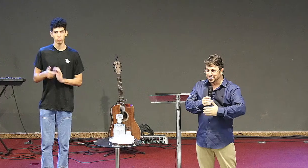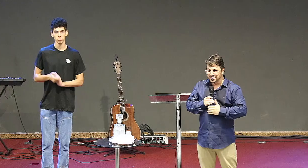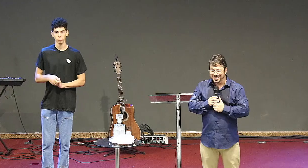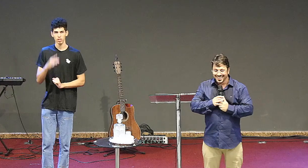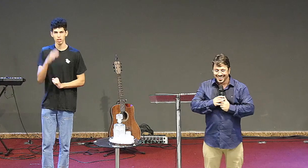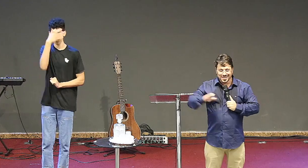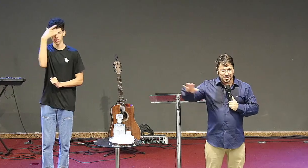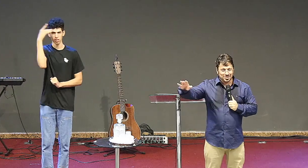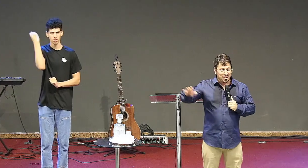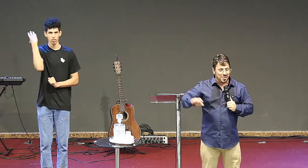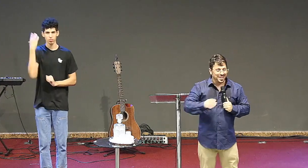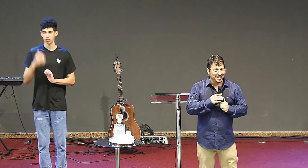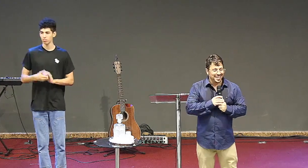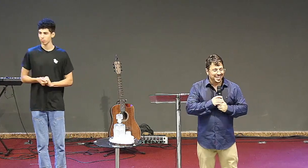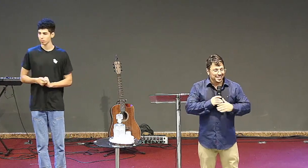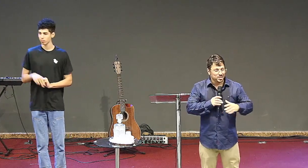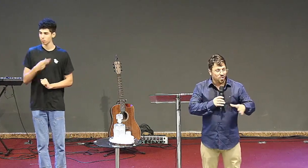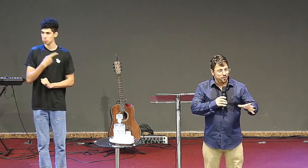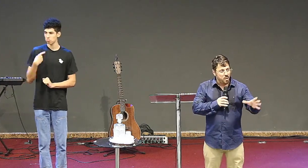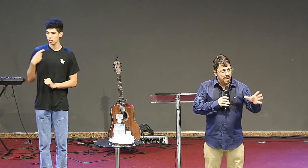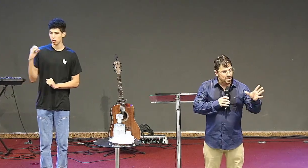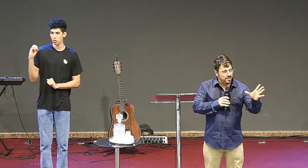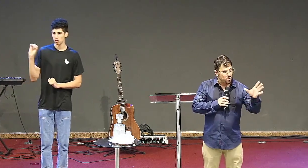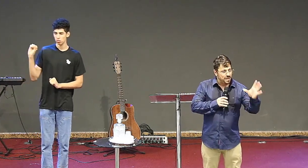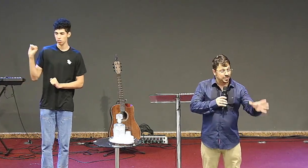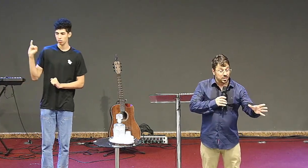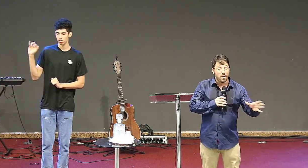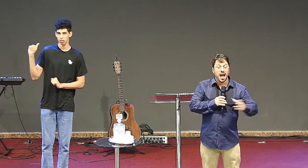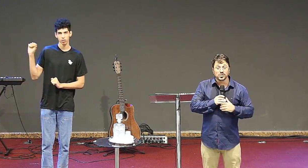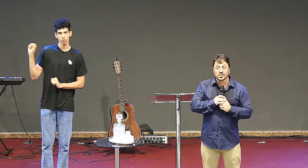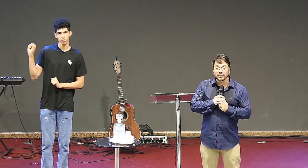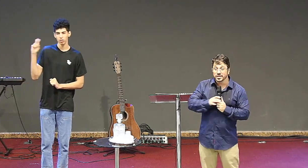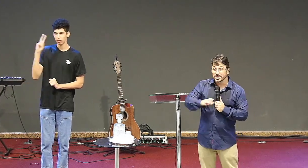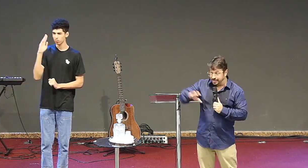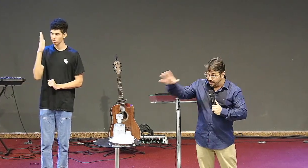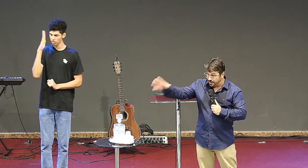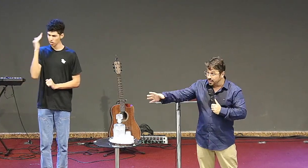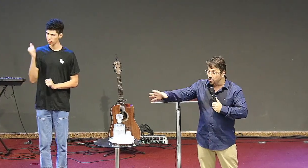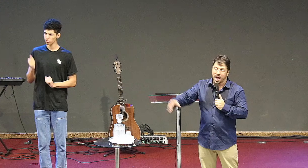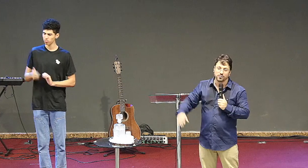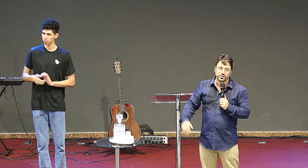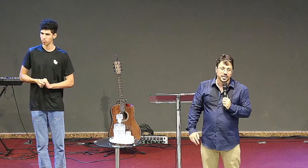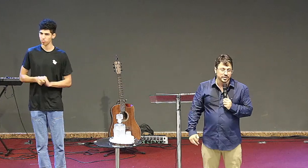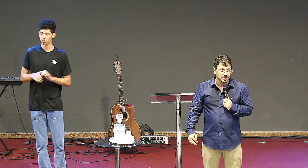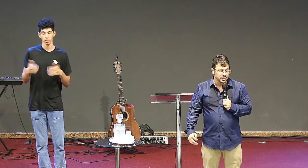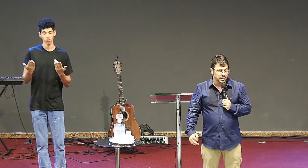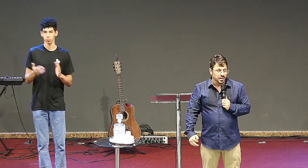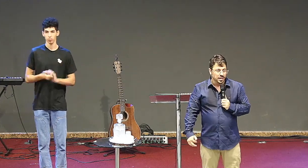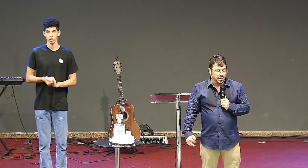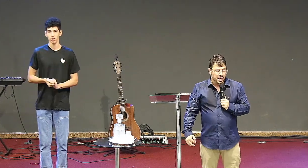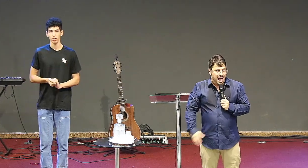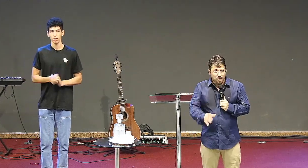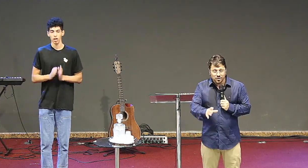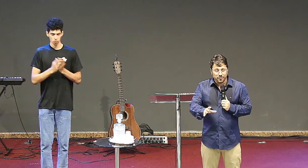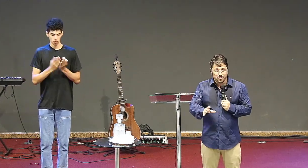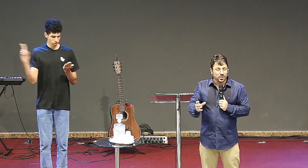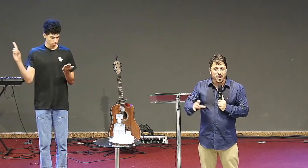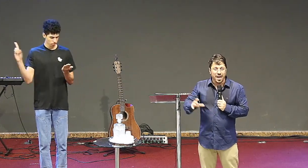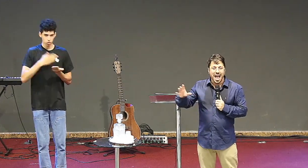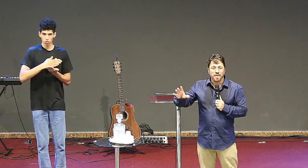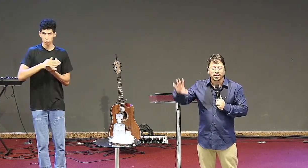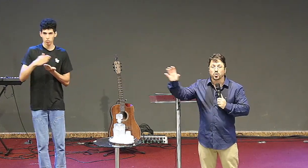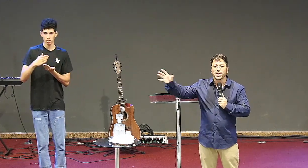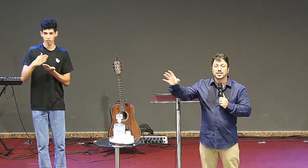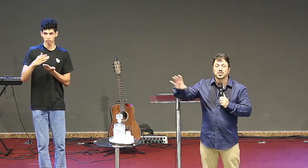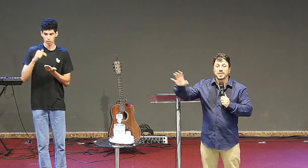teológicos me socorre ali de qualquer forma a Bíblia começa com a árvore da vida e termina com a árvore da vida a árvore da vida